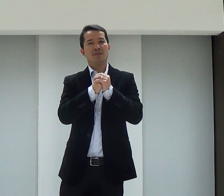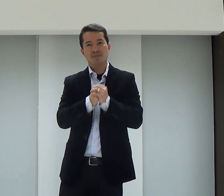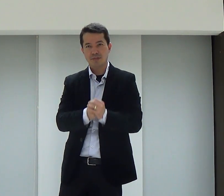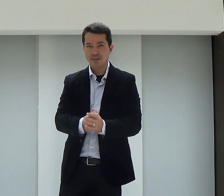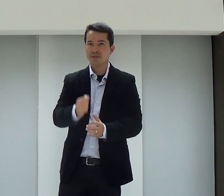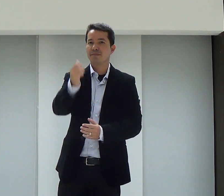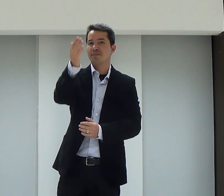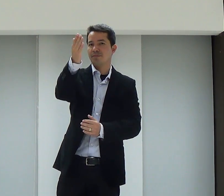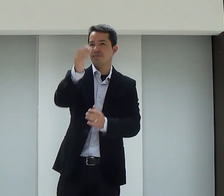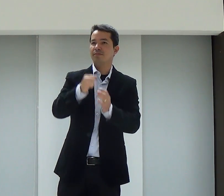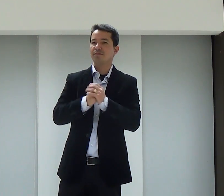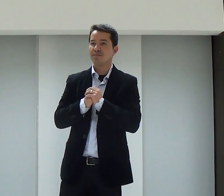Amém.